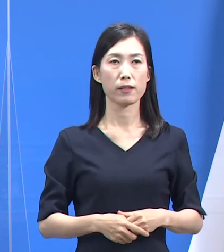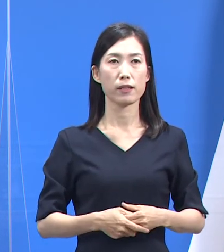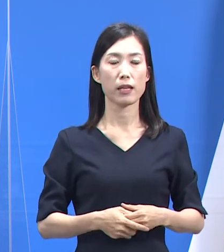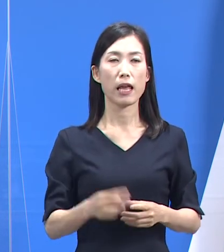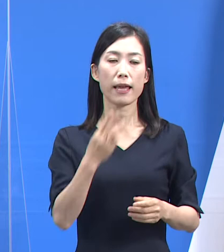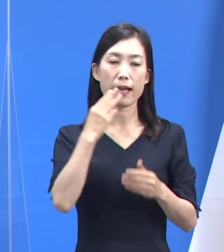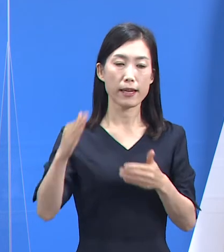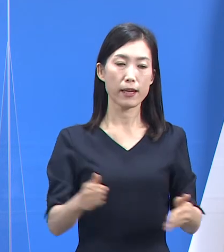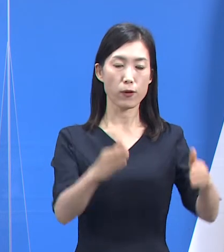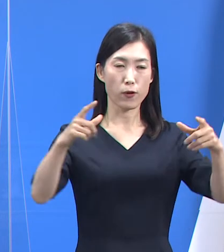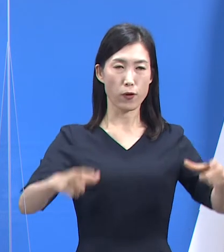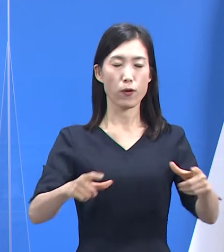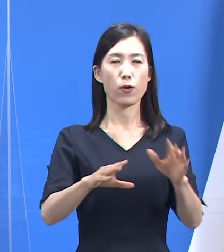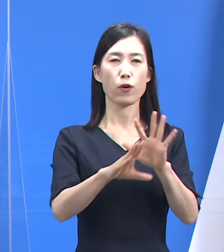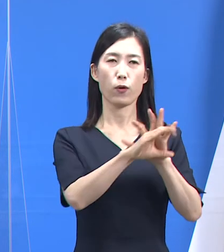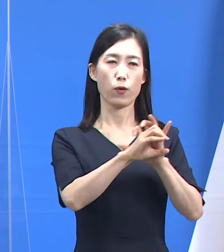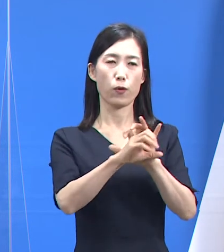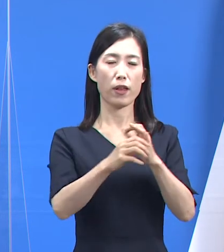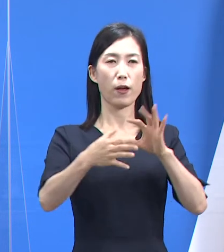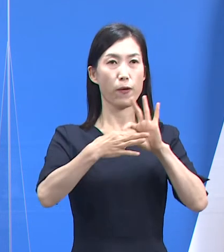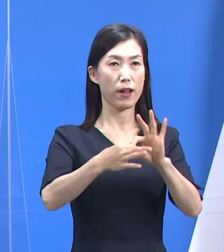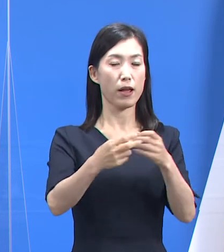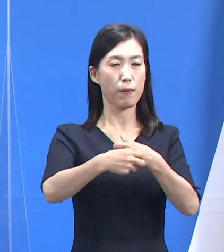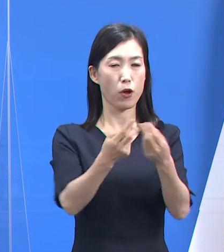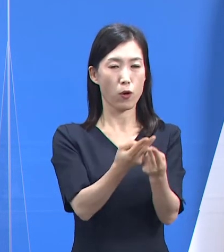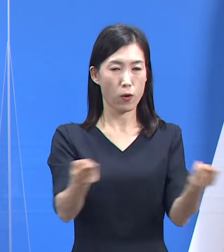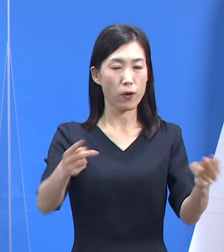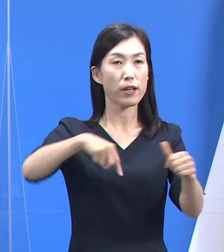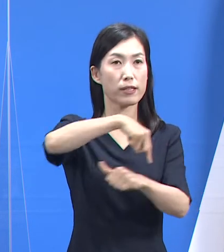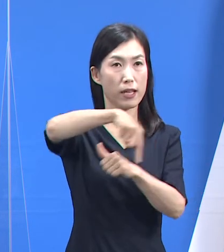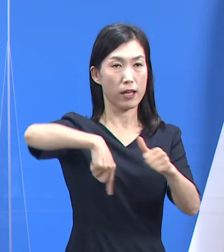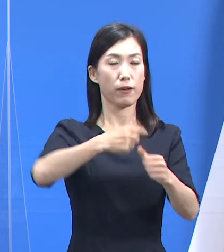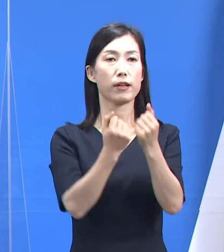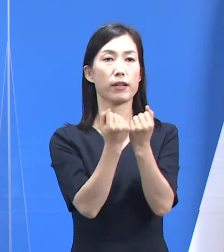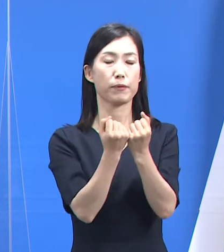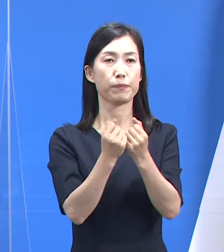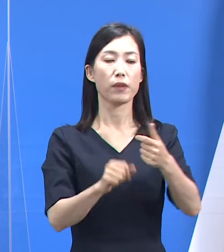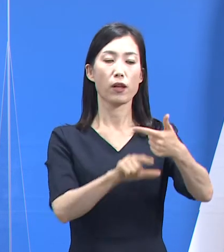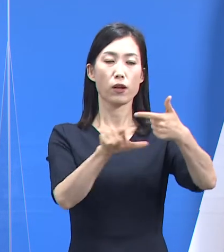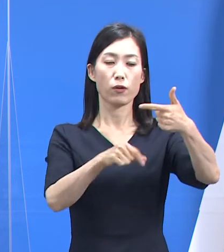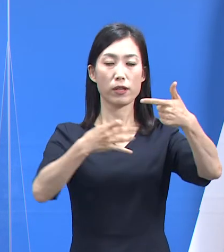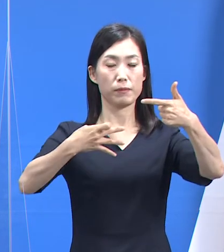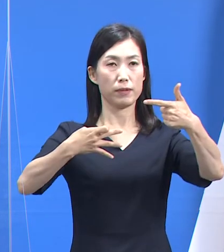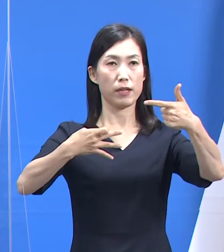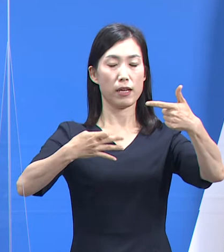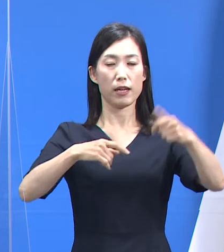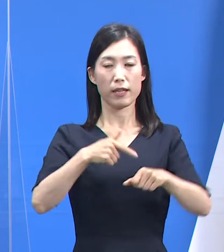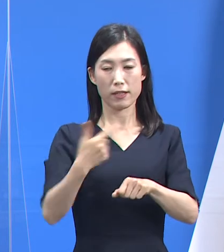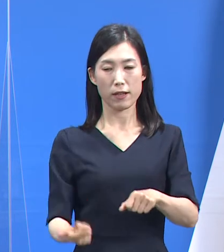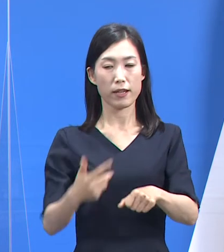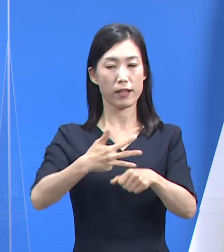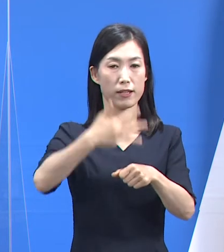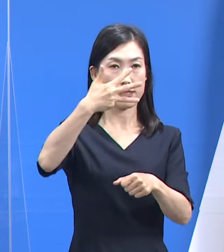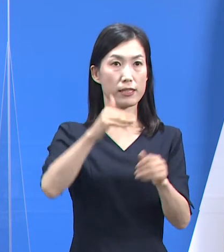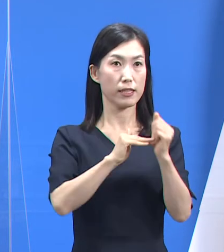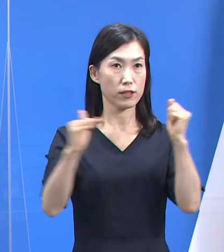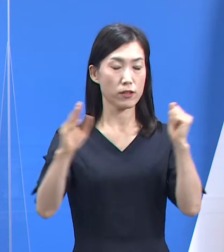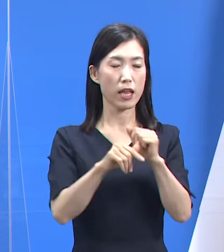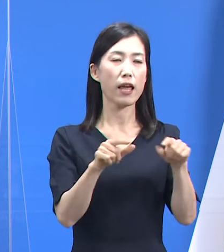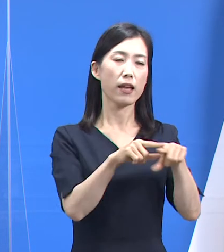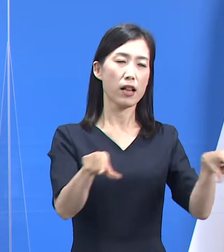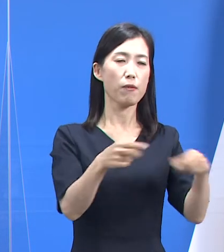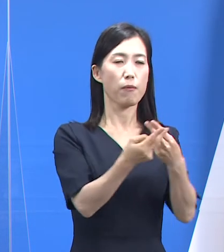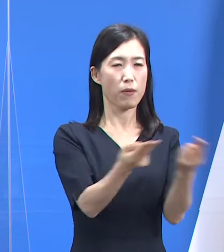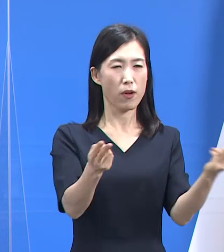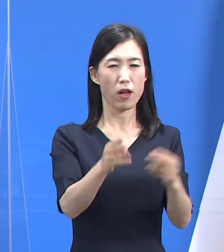경기도 코로나19 병상 운용 현황에 대해 말씀드립니다. 6월 14일 20시 기준 일반과 중증환자